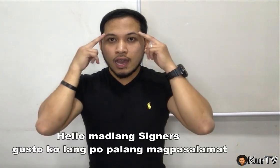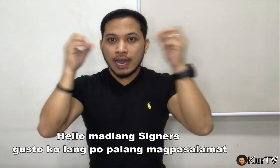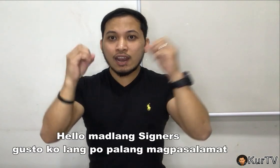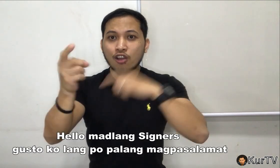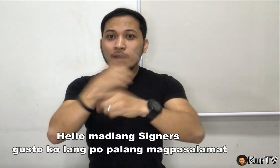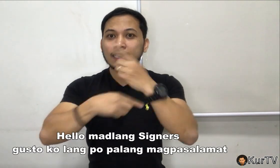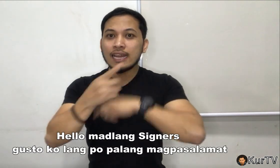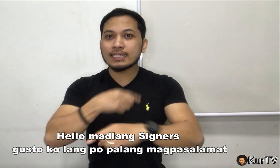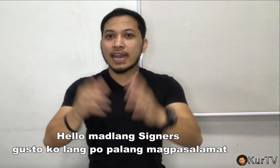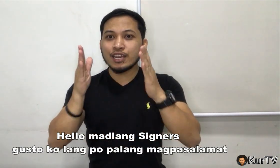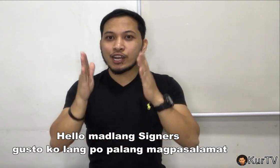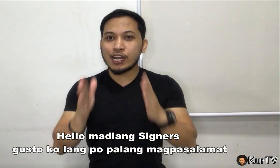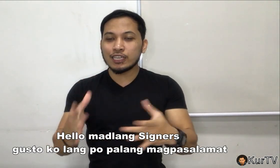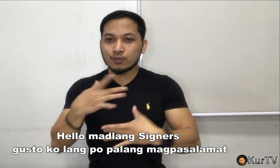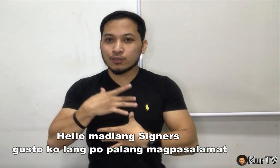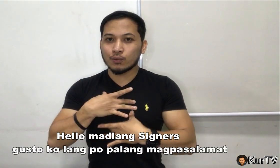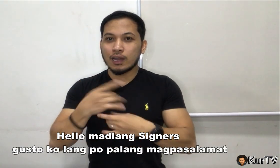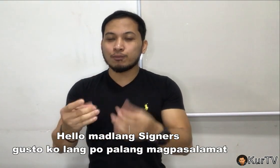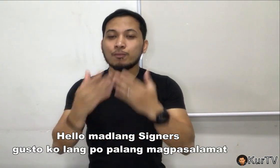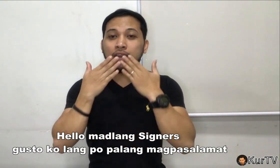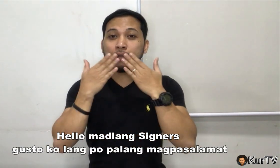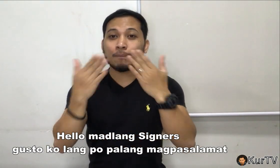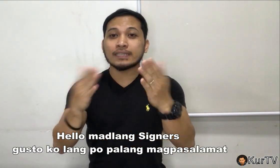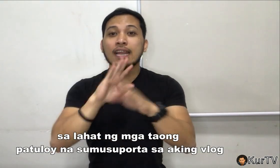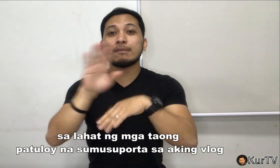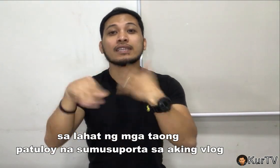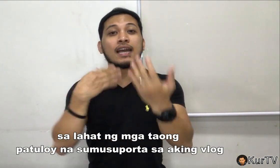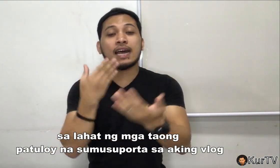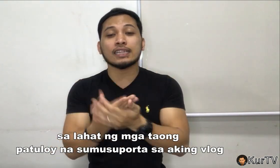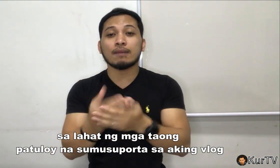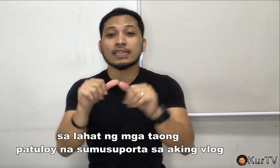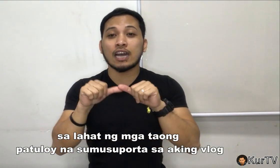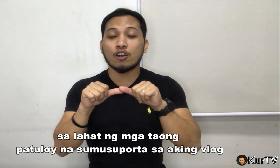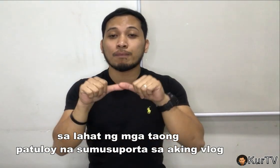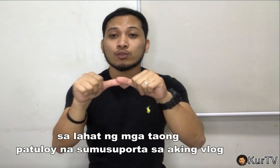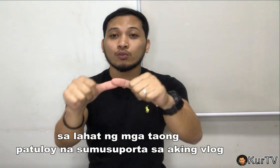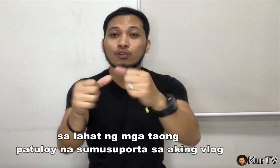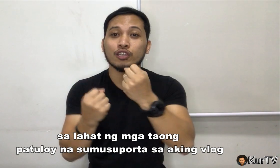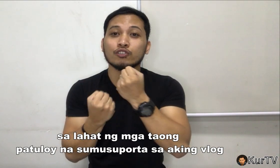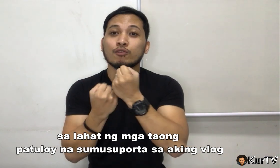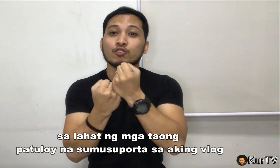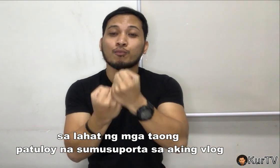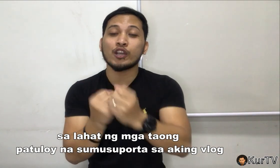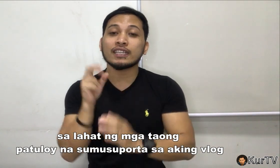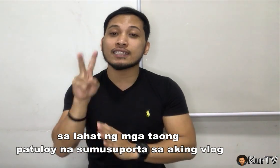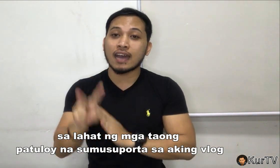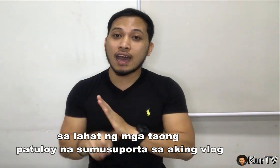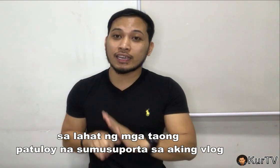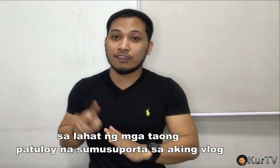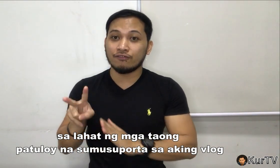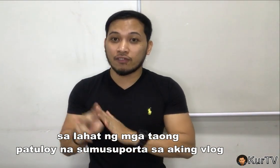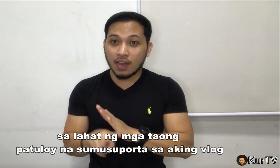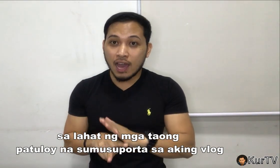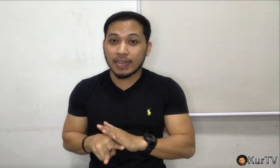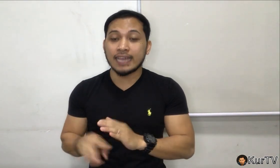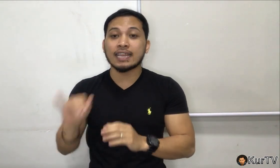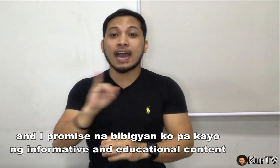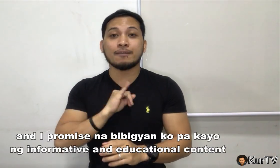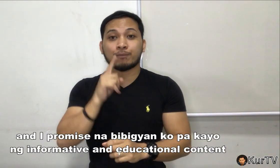Hello Madlang Signers! Gusto ko lang po palang magpasalamat sa lahat ng mga taong patuloy na sumusuporta sa aking vlog. And I